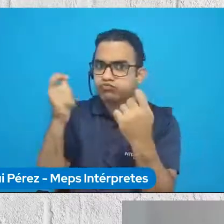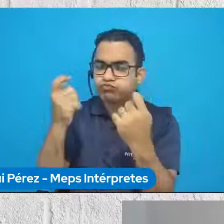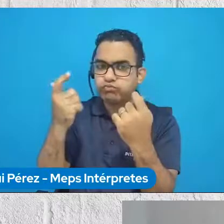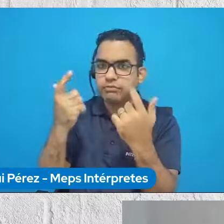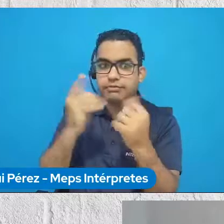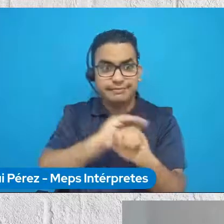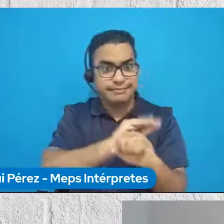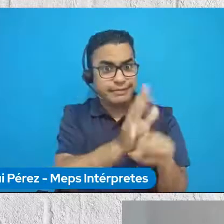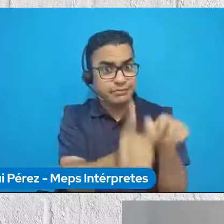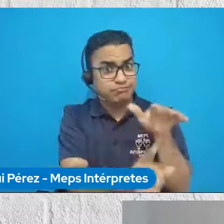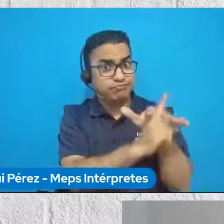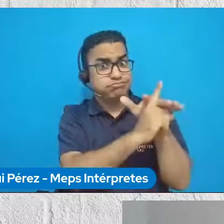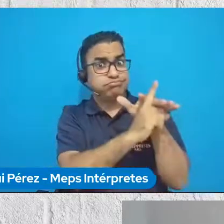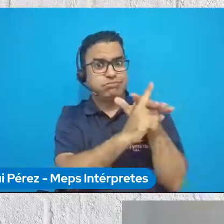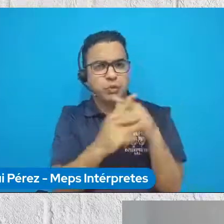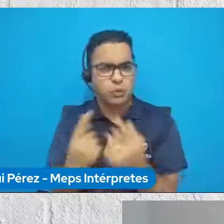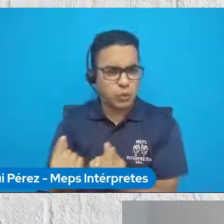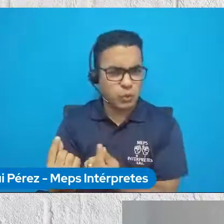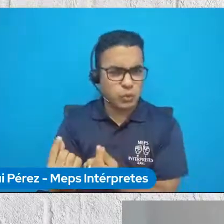pandemia del COVID-19.